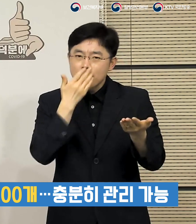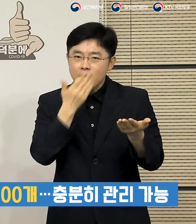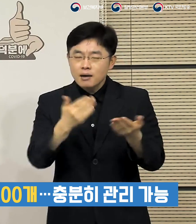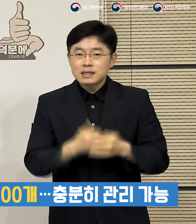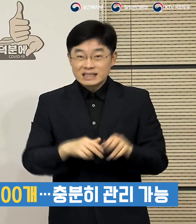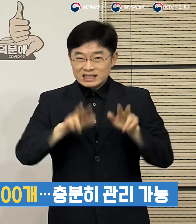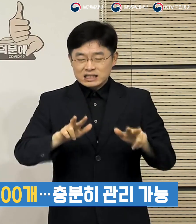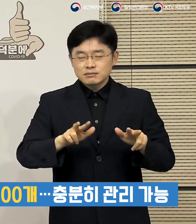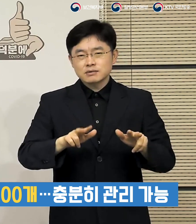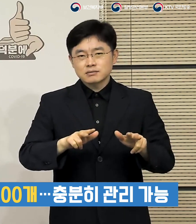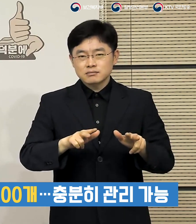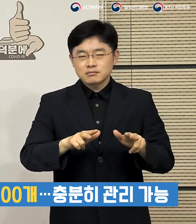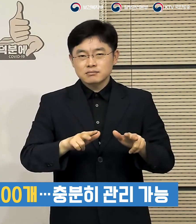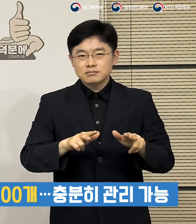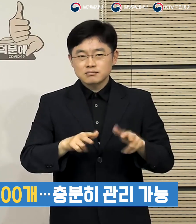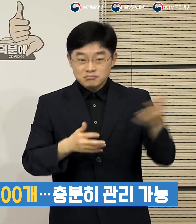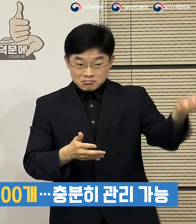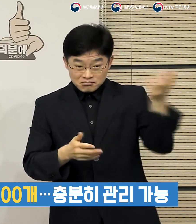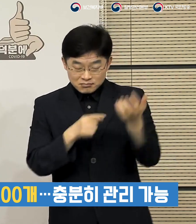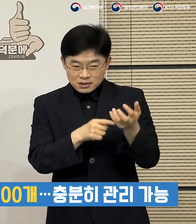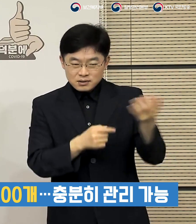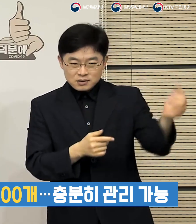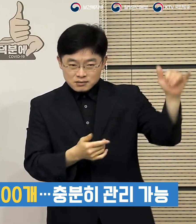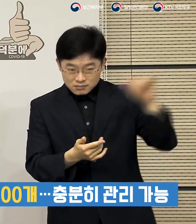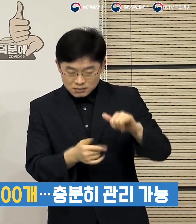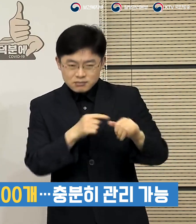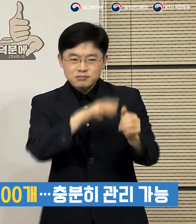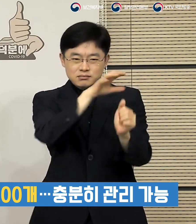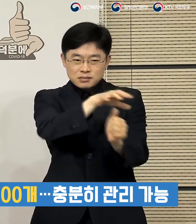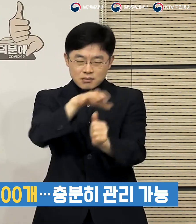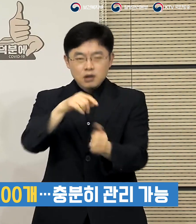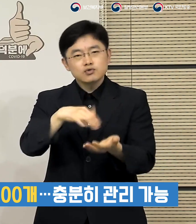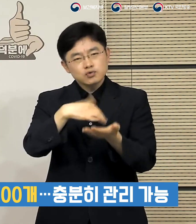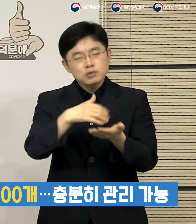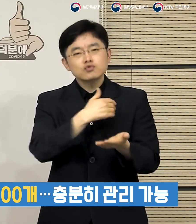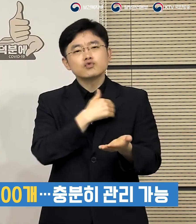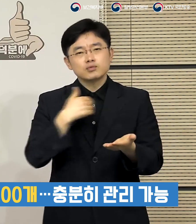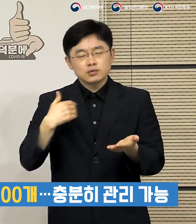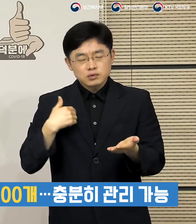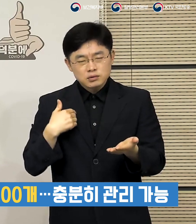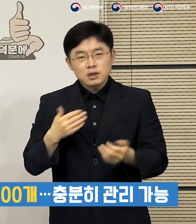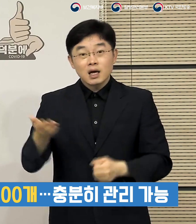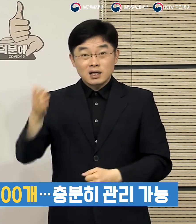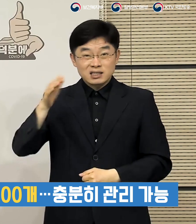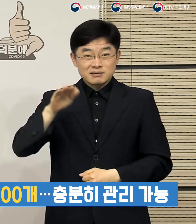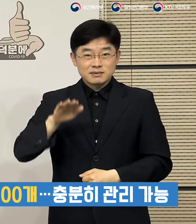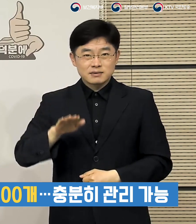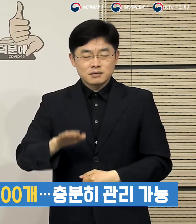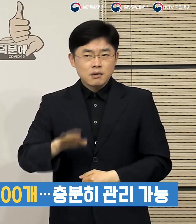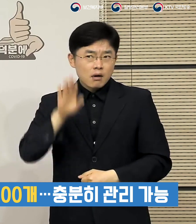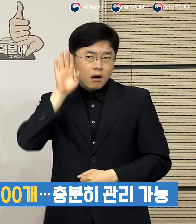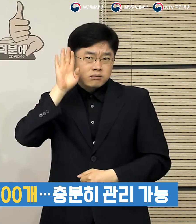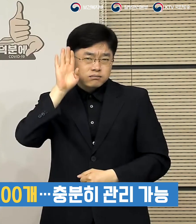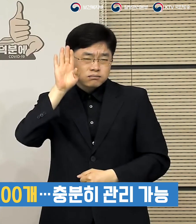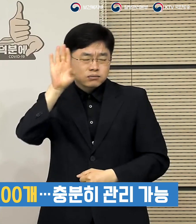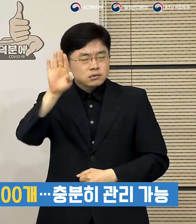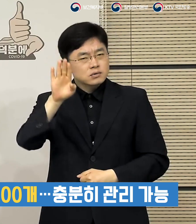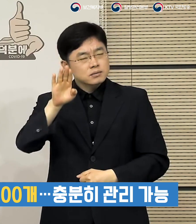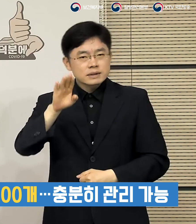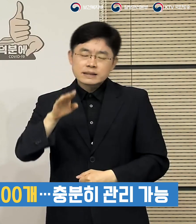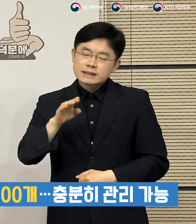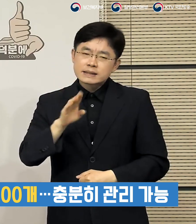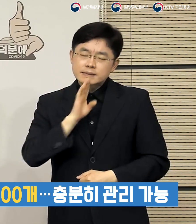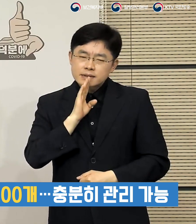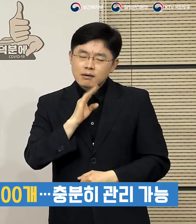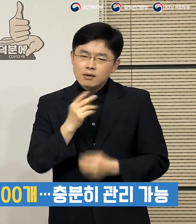충분히 이 상황을 관리 가능한 수준에서 유지하고 있습니다만 앞으로는 좀 더